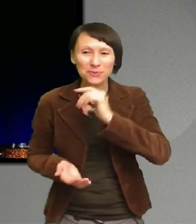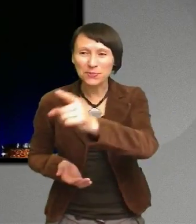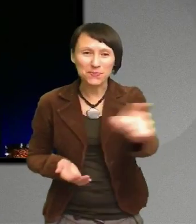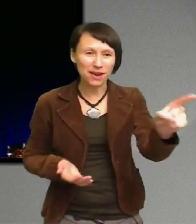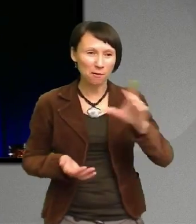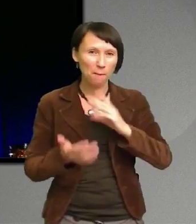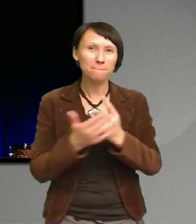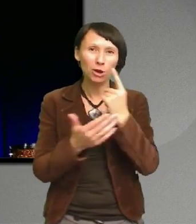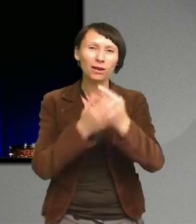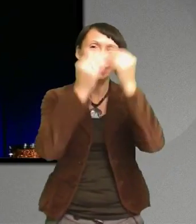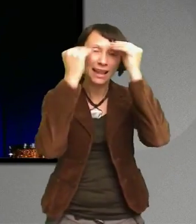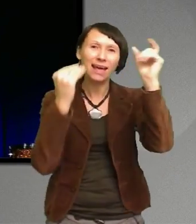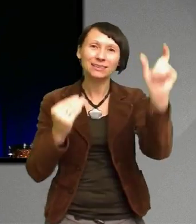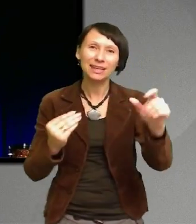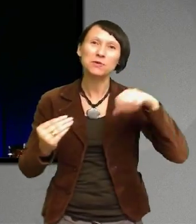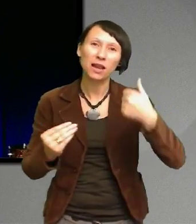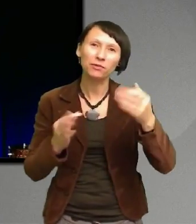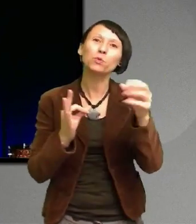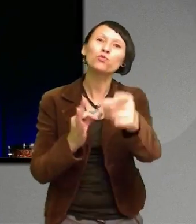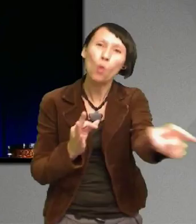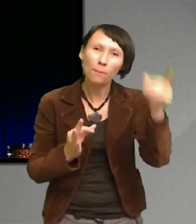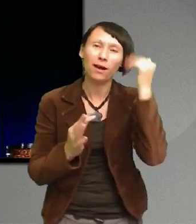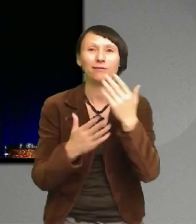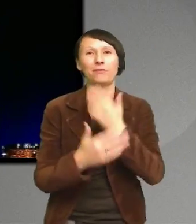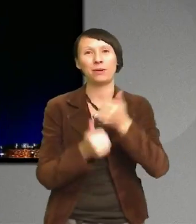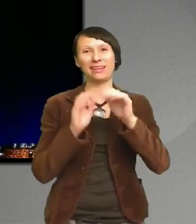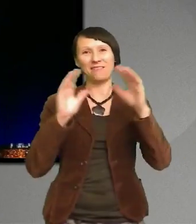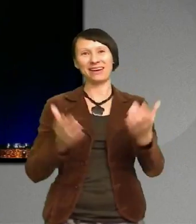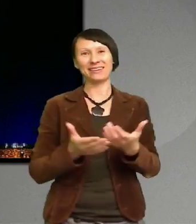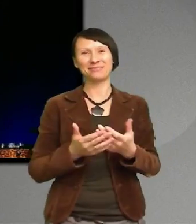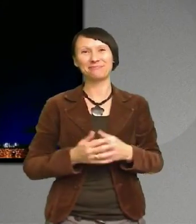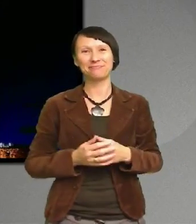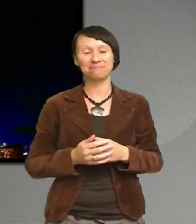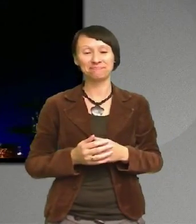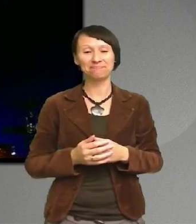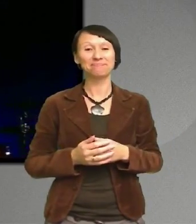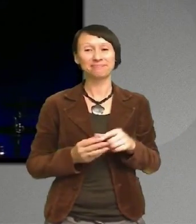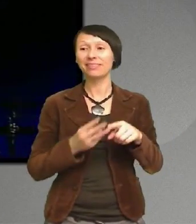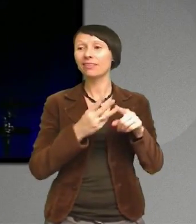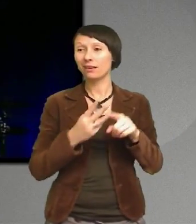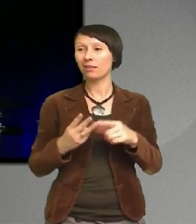den här världen Det här var tredje dagen Och jag började inse att vi hade lyckats